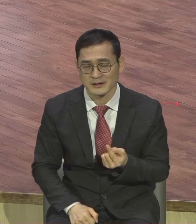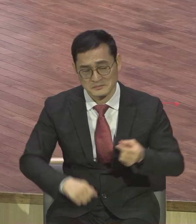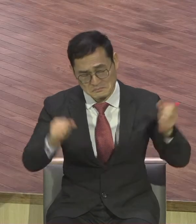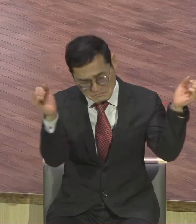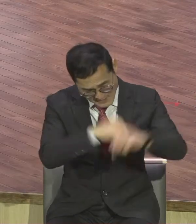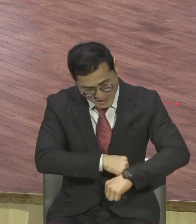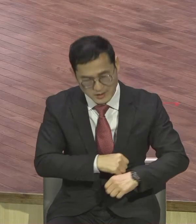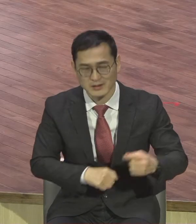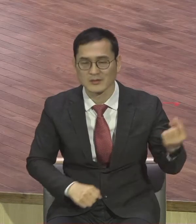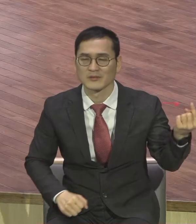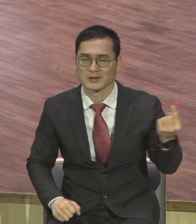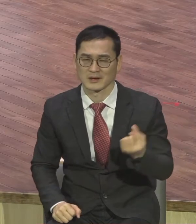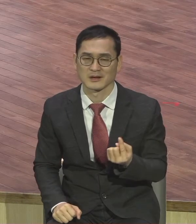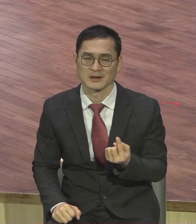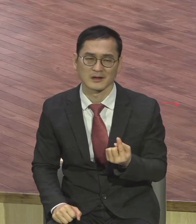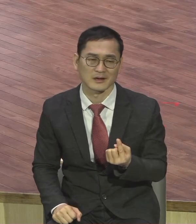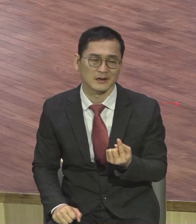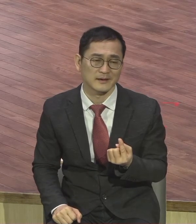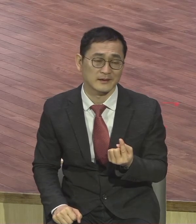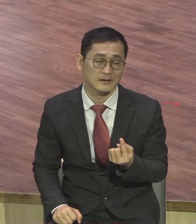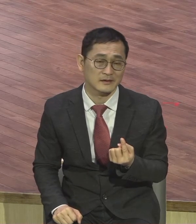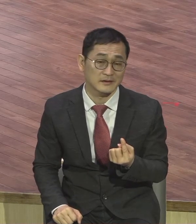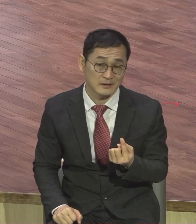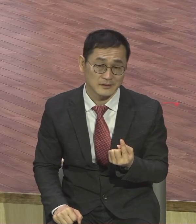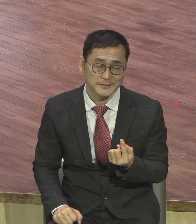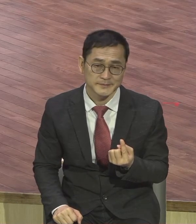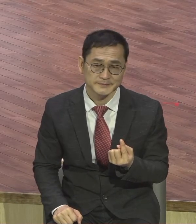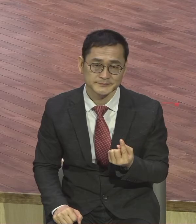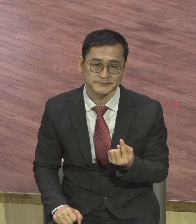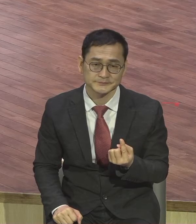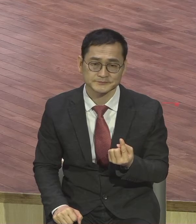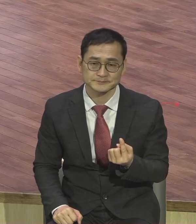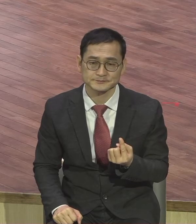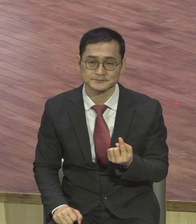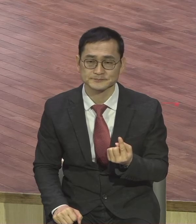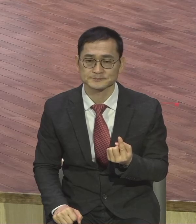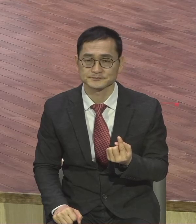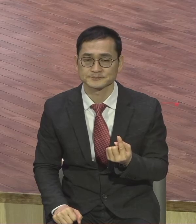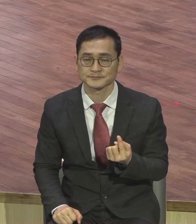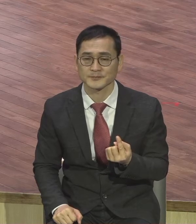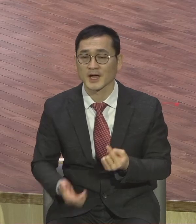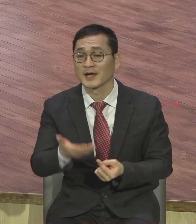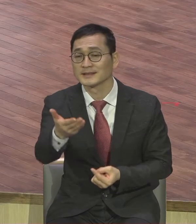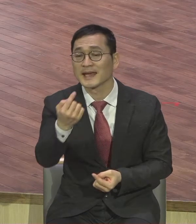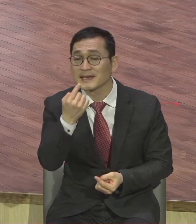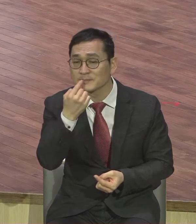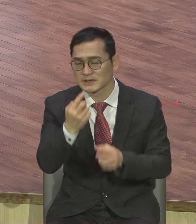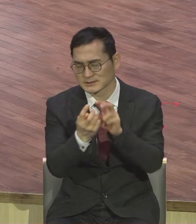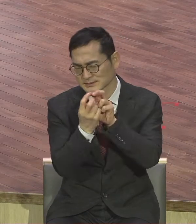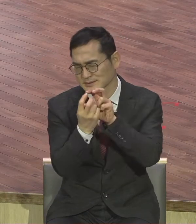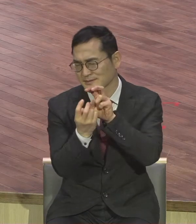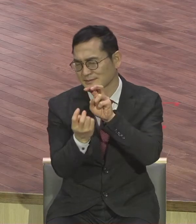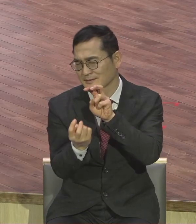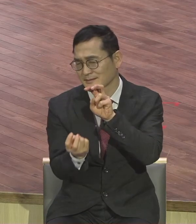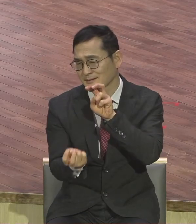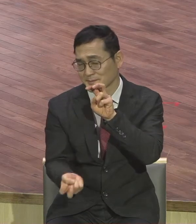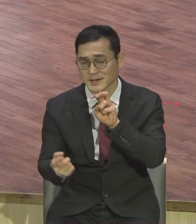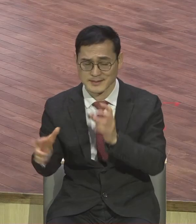말씀드린 이유가 뭐냐 너 입을 크게 일라 내가 채우리라 이